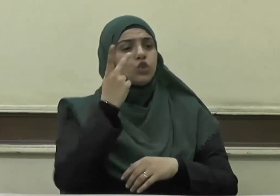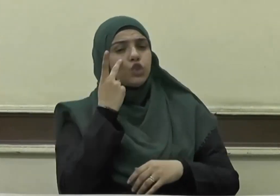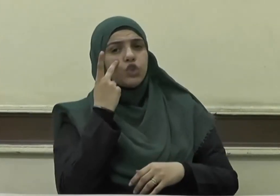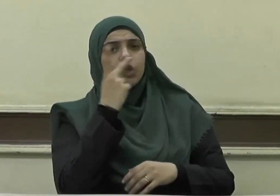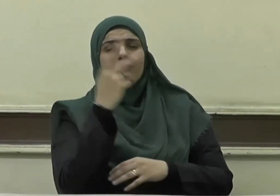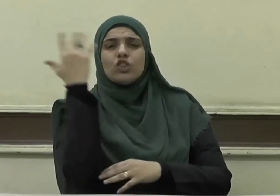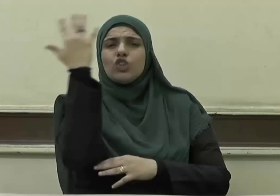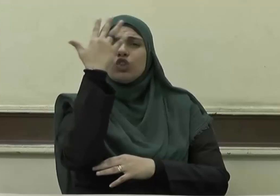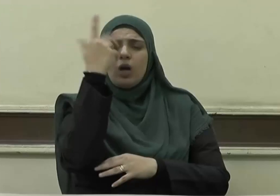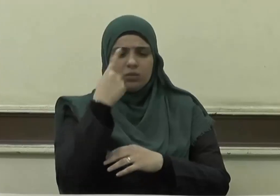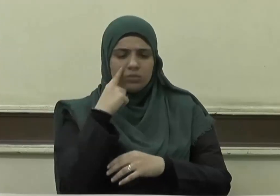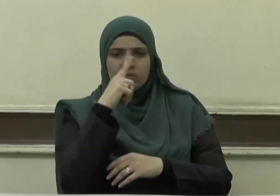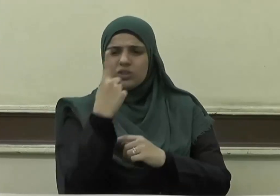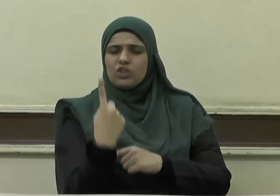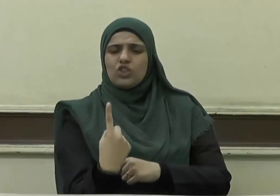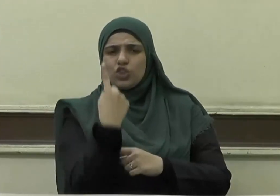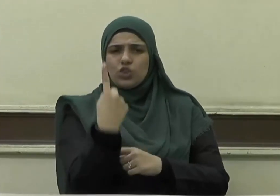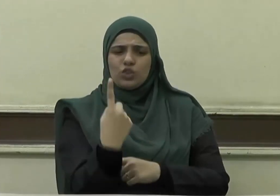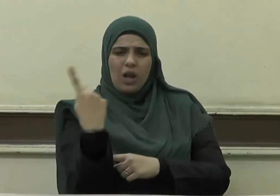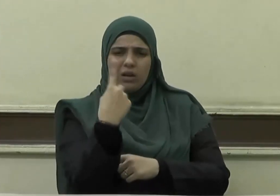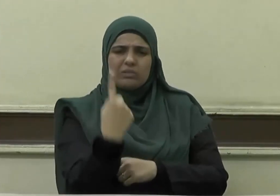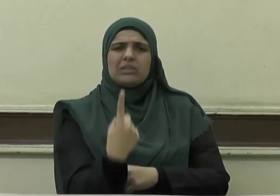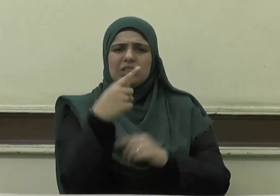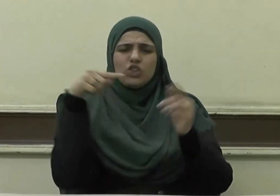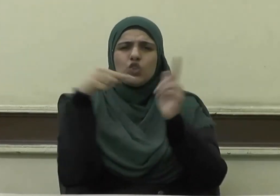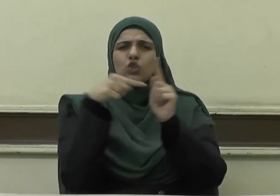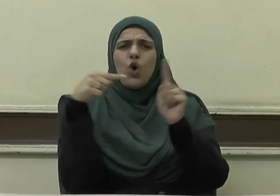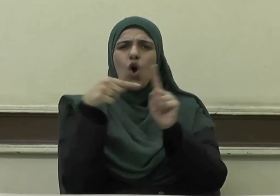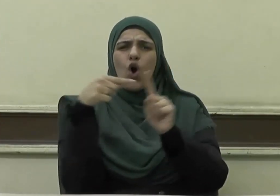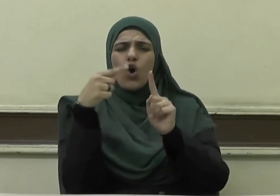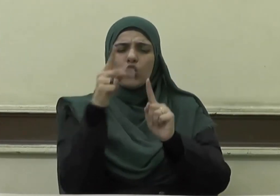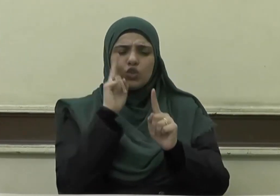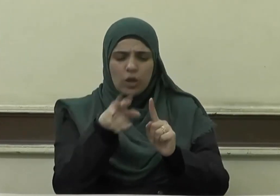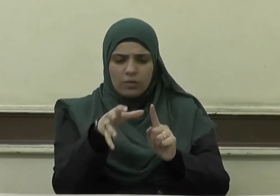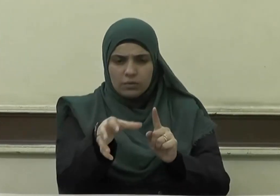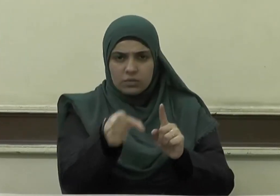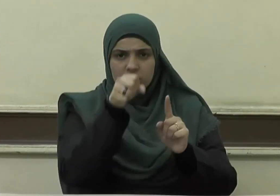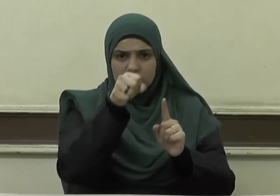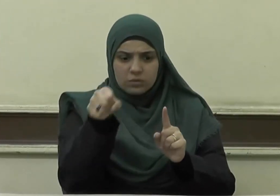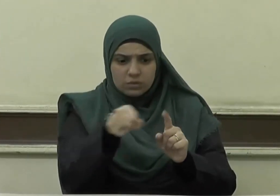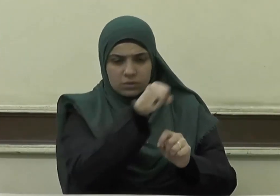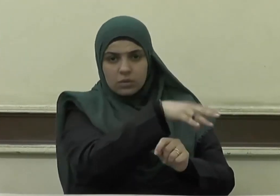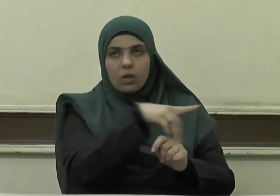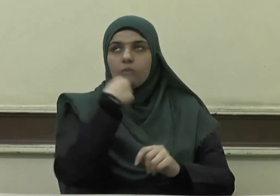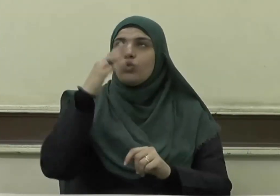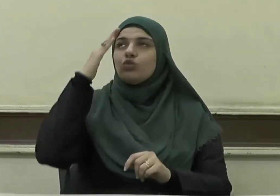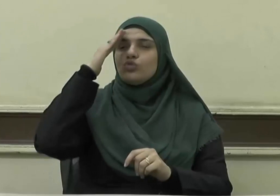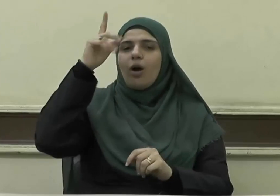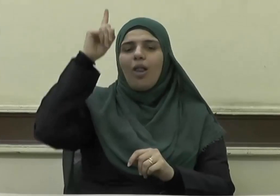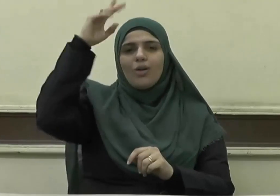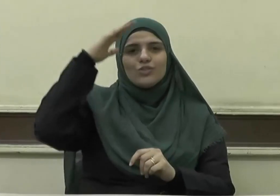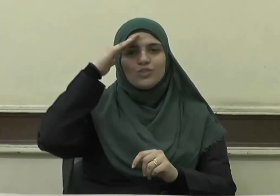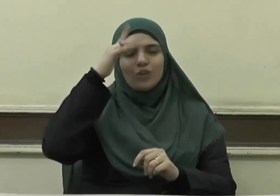شوك على الطريق فأخره فشكر الله له فغفر له